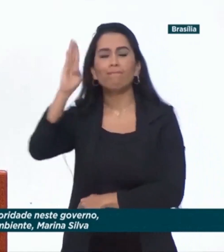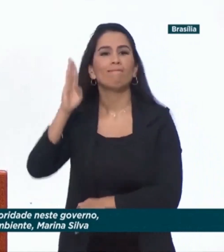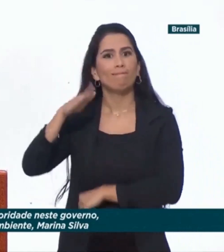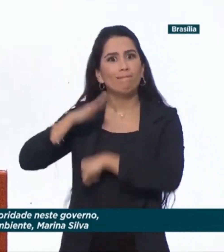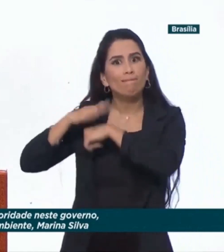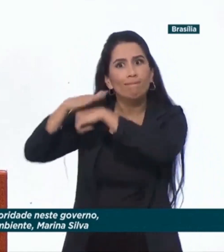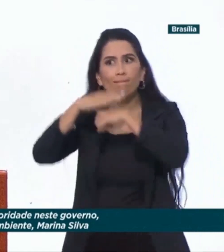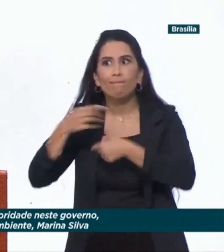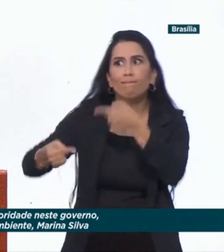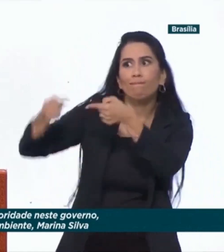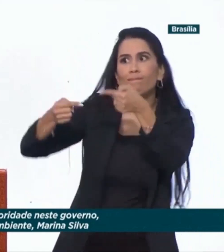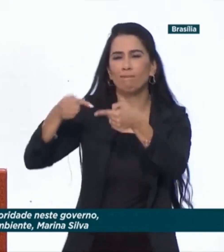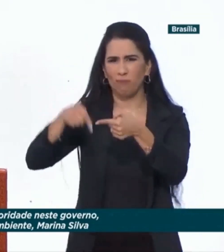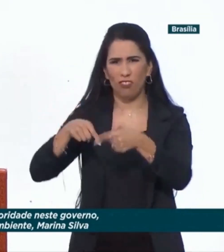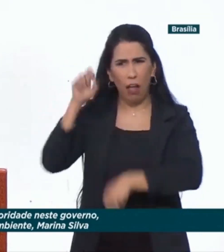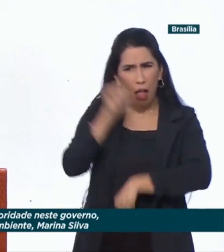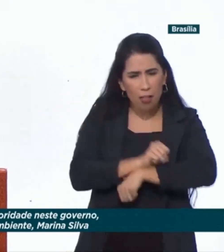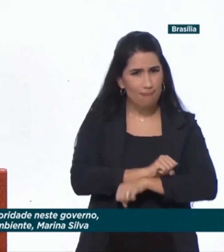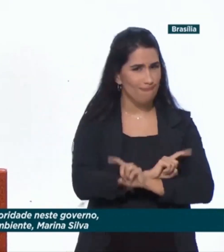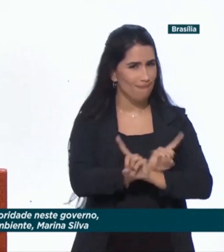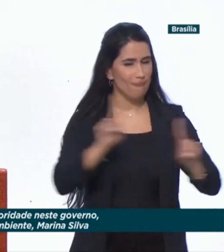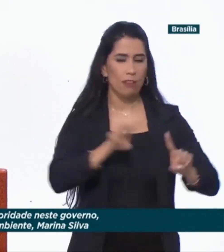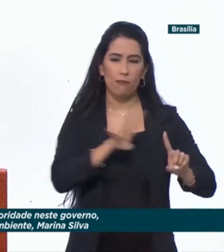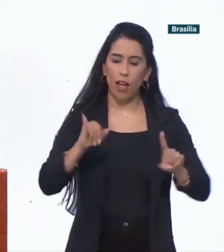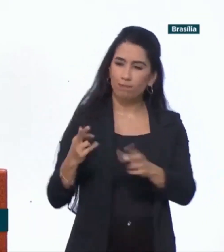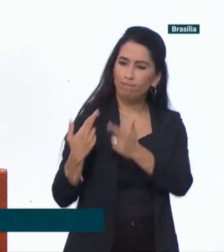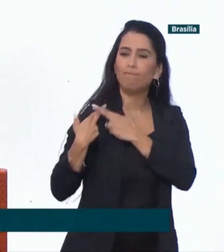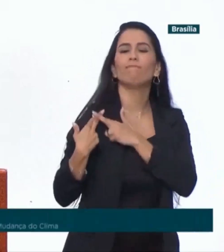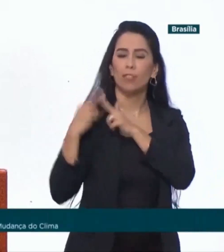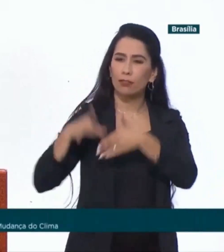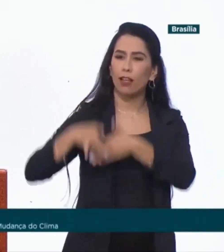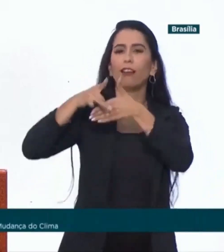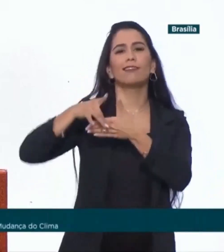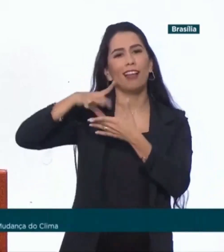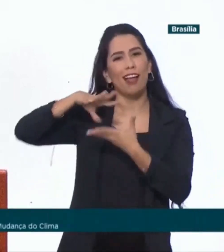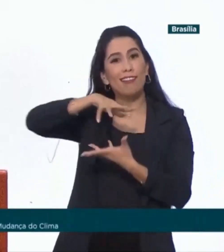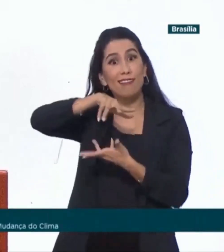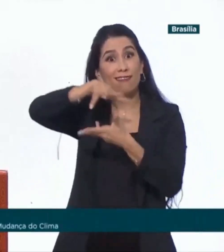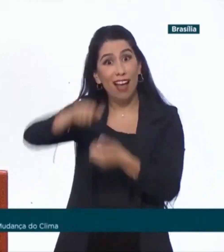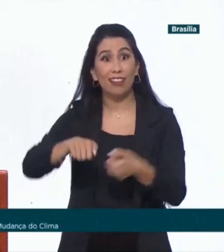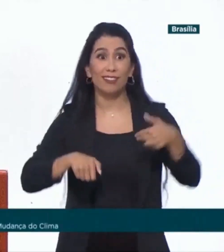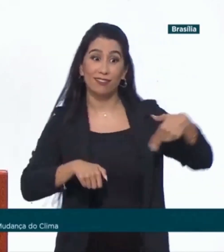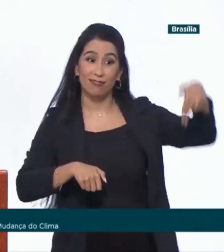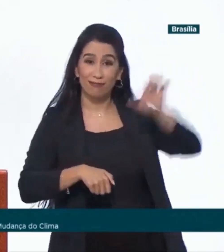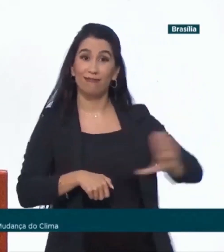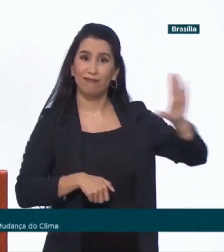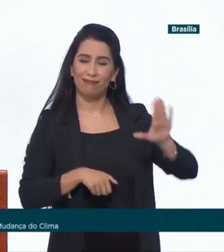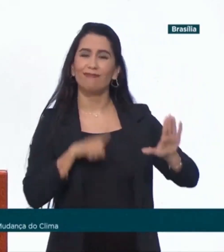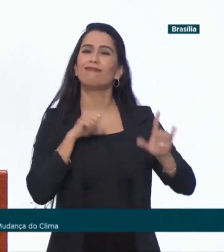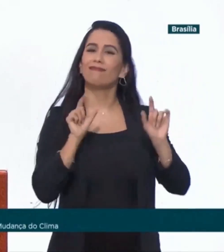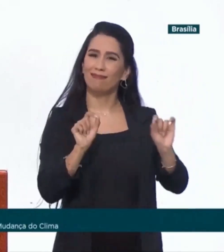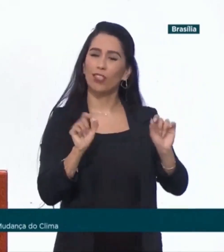discussão, não se furtará a exercer esse papel de liderança nacional e internacional por